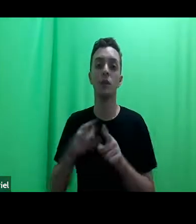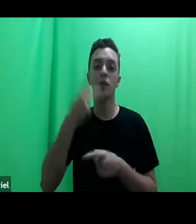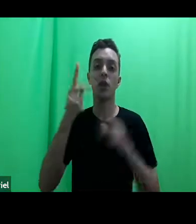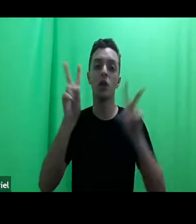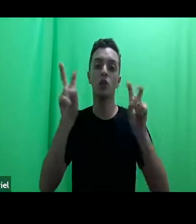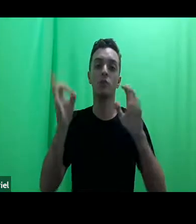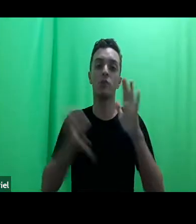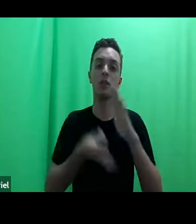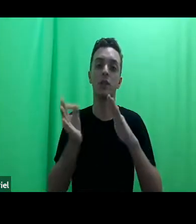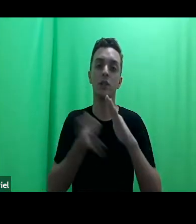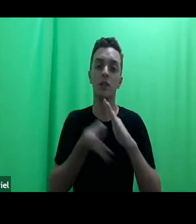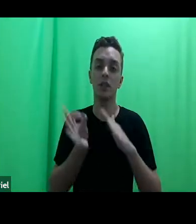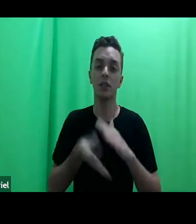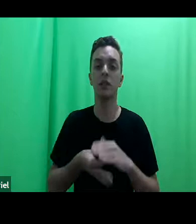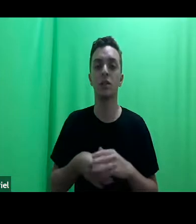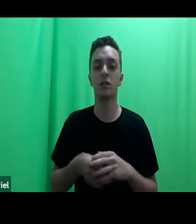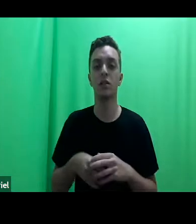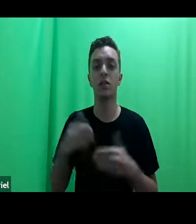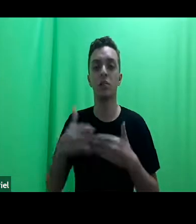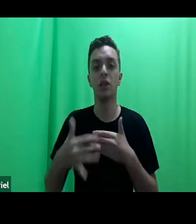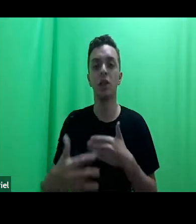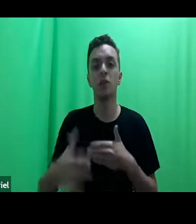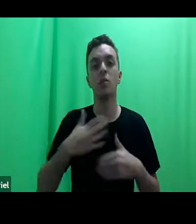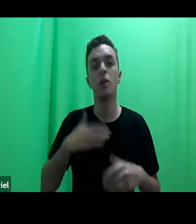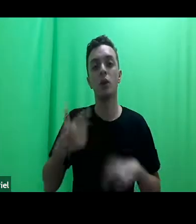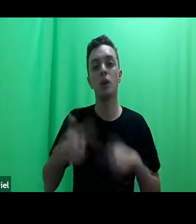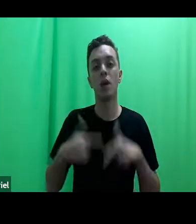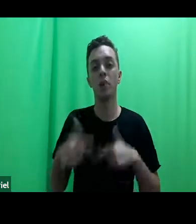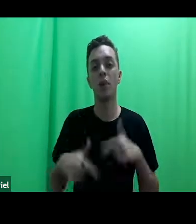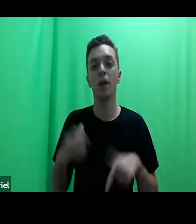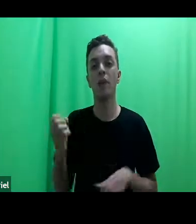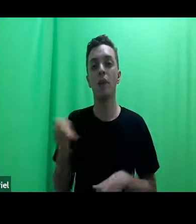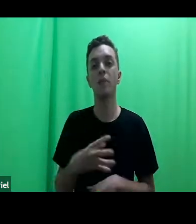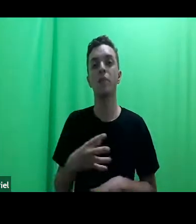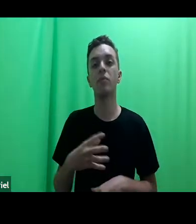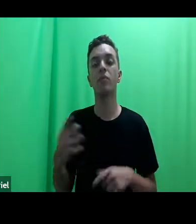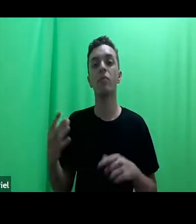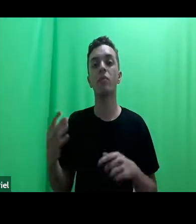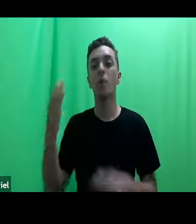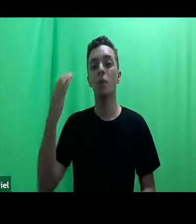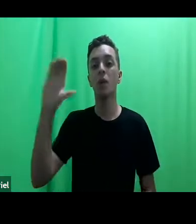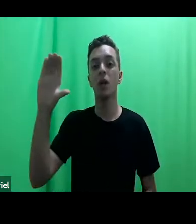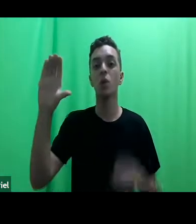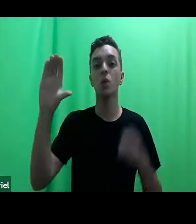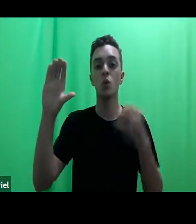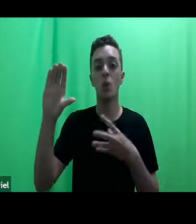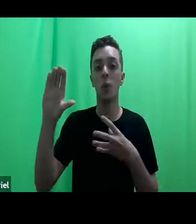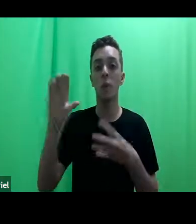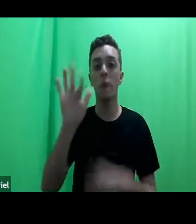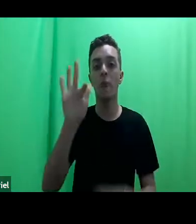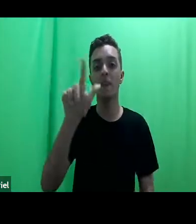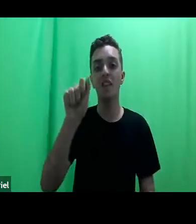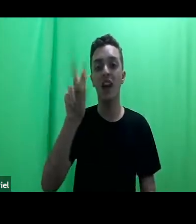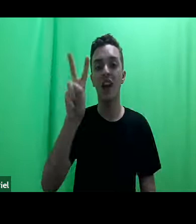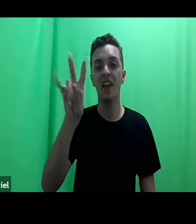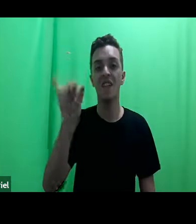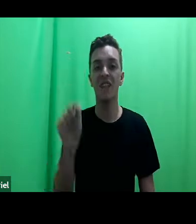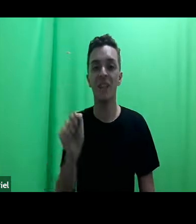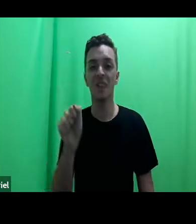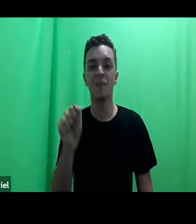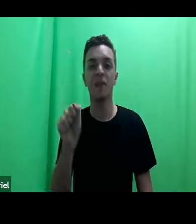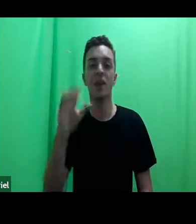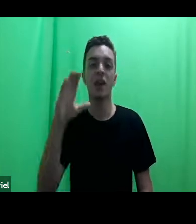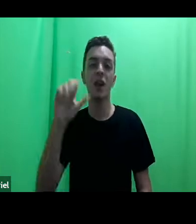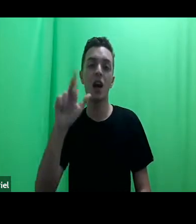também de um trabalho meu recente, publicado recentemente, escrito com Flávia Carlet,